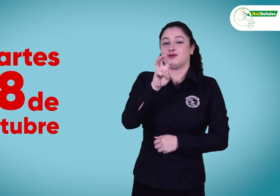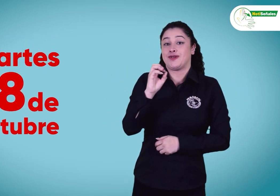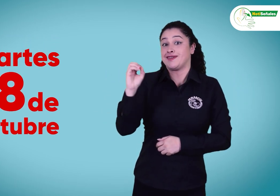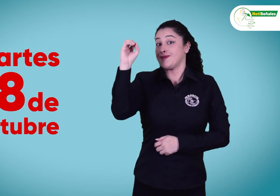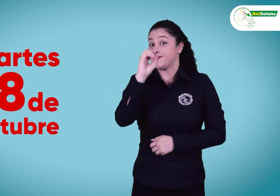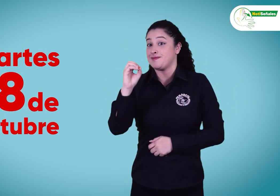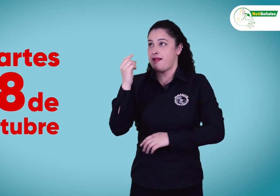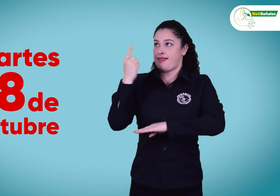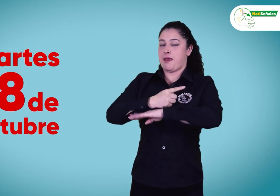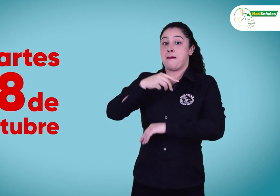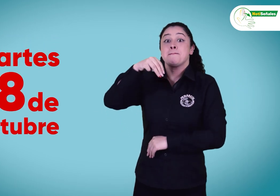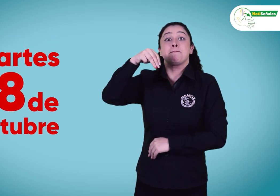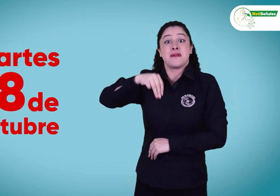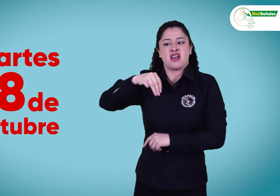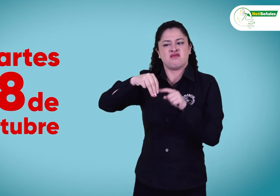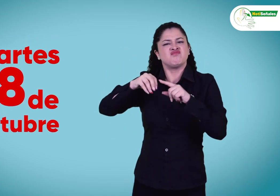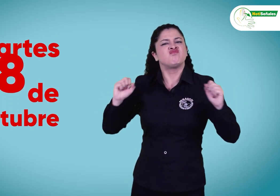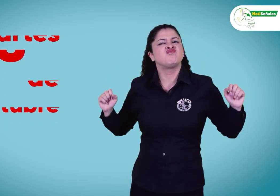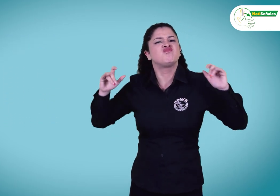Avianca el pasado martes 18 de octubre